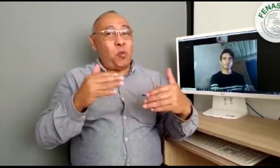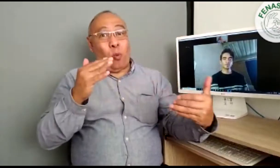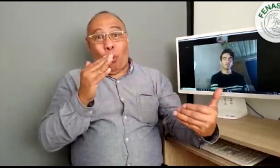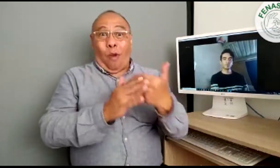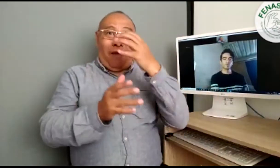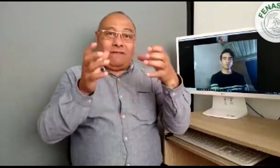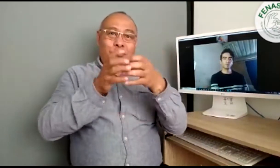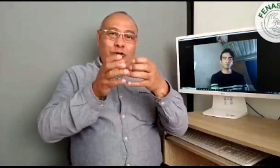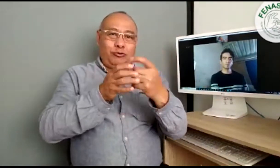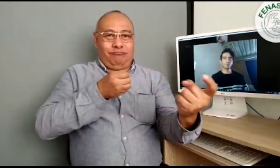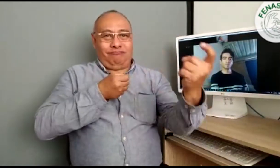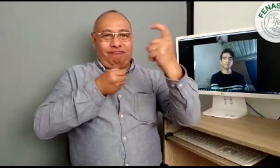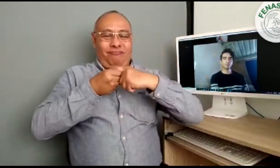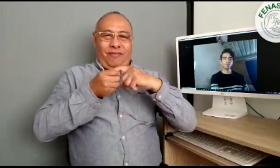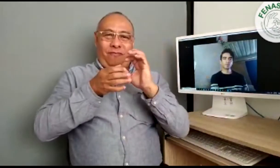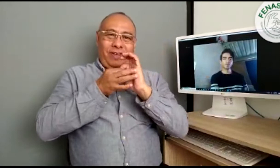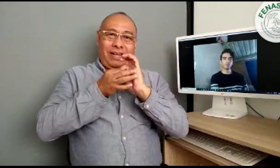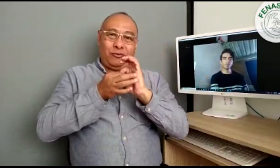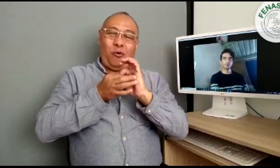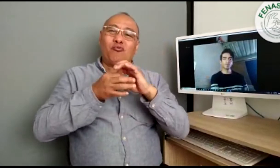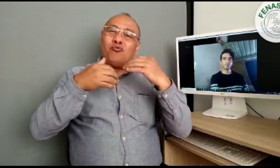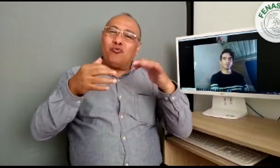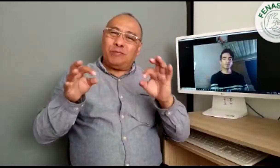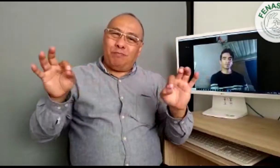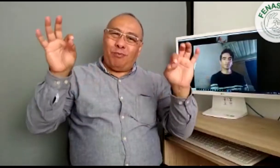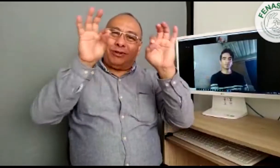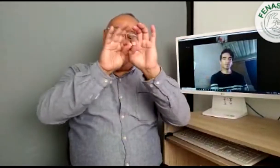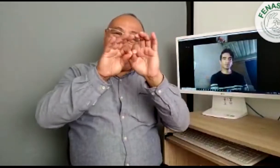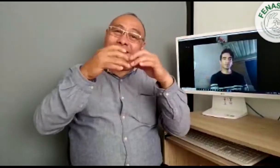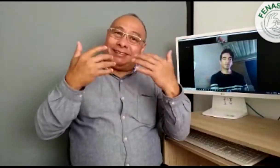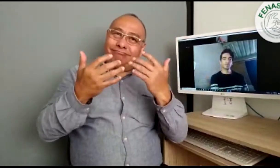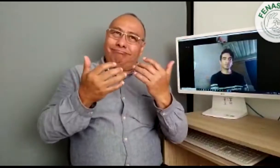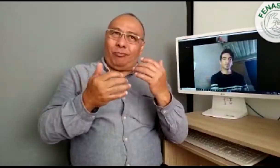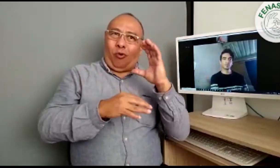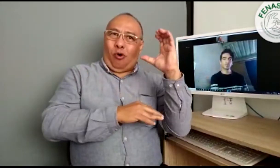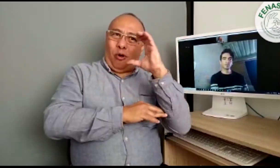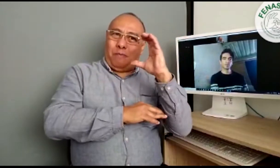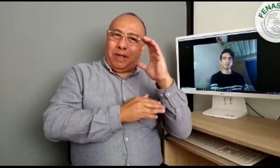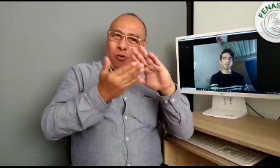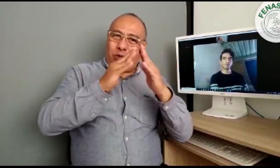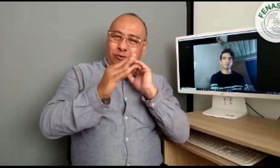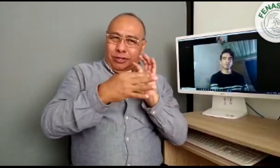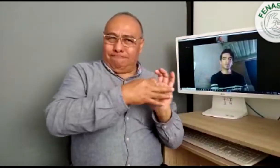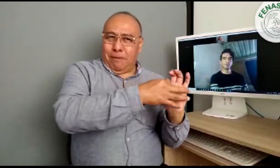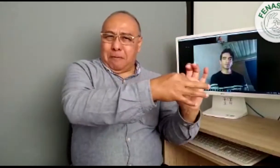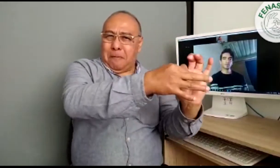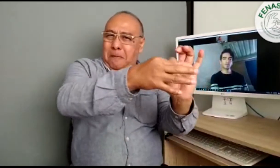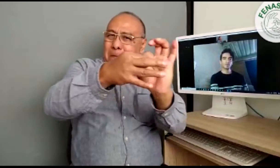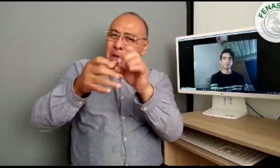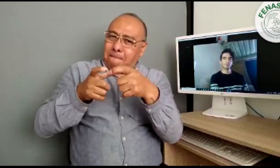esta noticia. Tenemos una nueva asociación afiliada a la federación. Para nosotros es muy, muy importante, pues sabemos que eso contribuye a